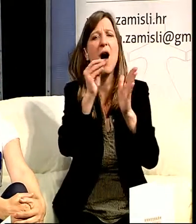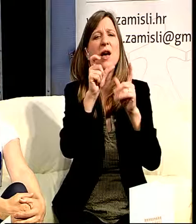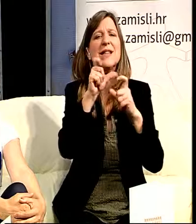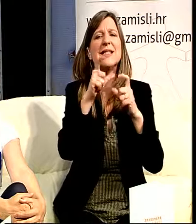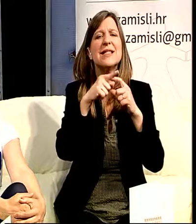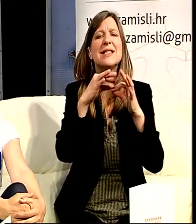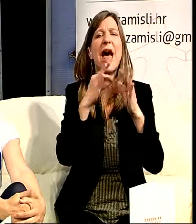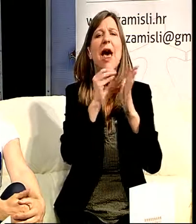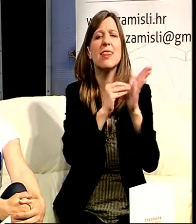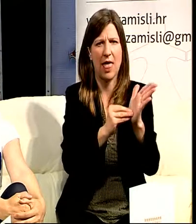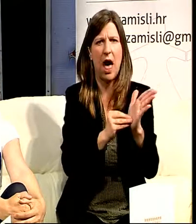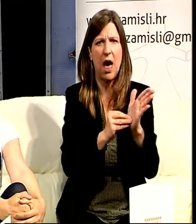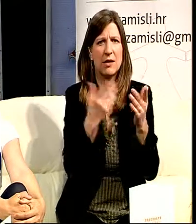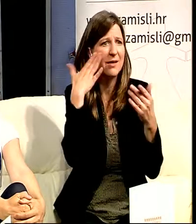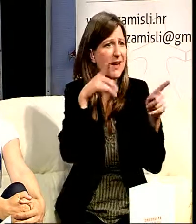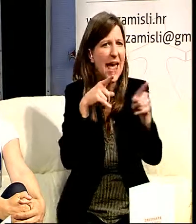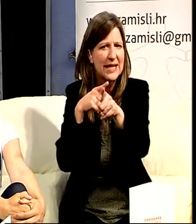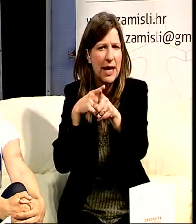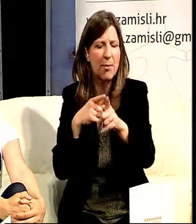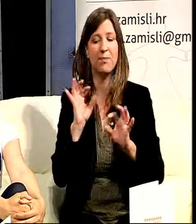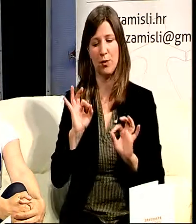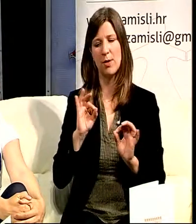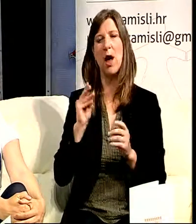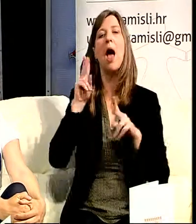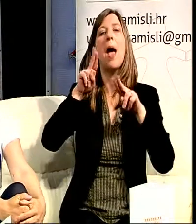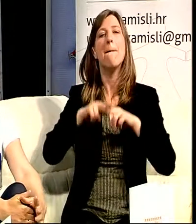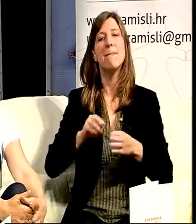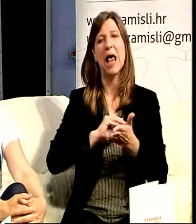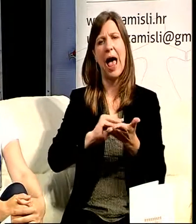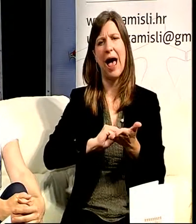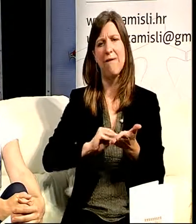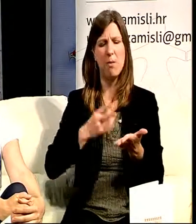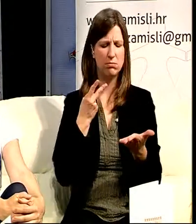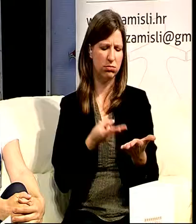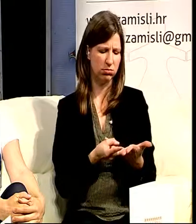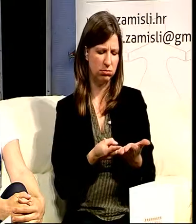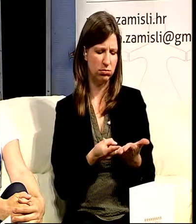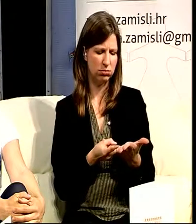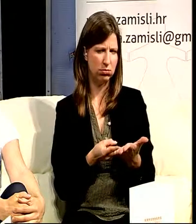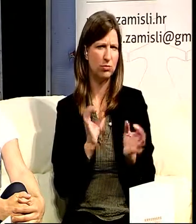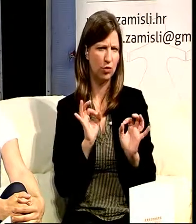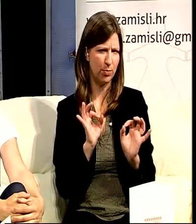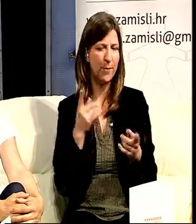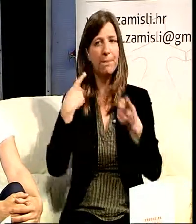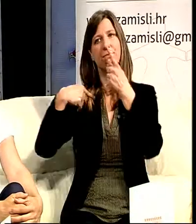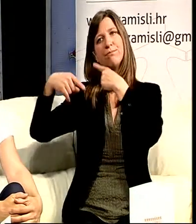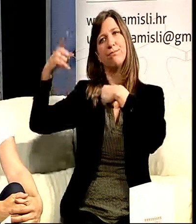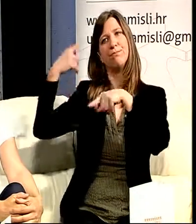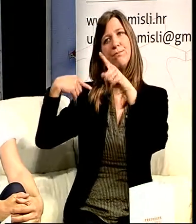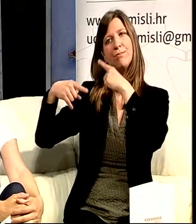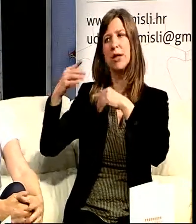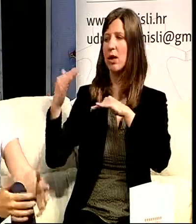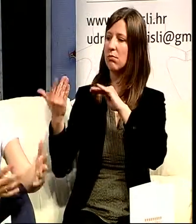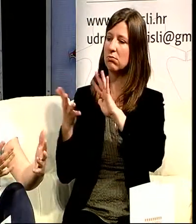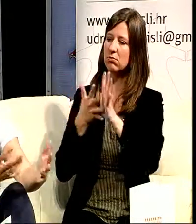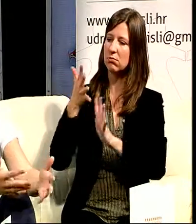I gledajući pravopis i alfabet, onda smo si u jednom razgovoru nekad davno iskomunicirali, pa tu bi